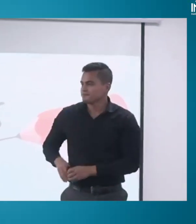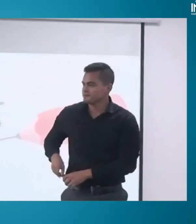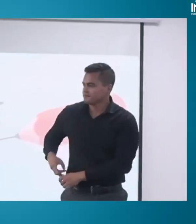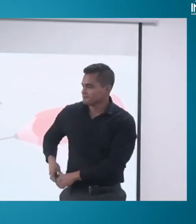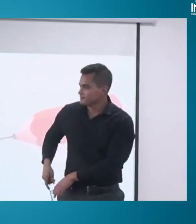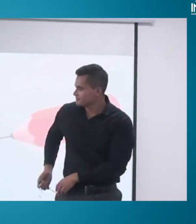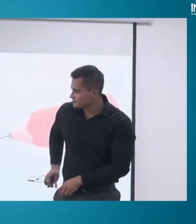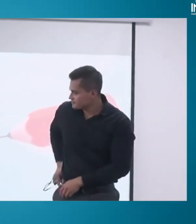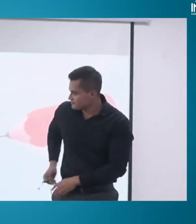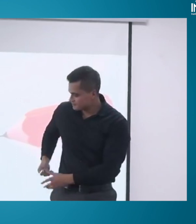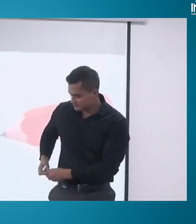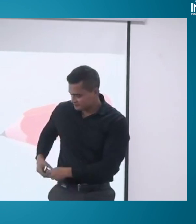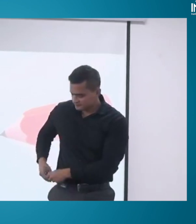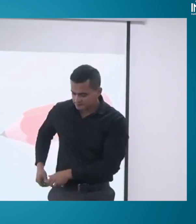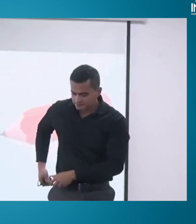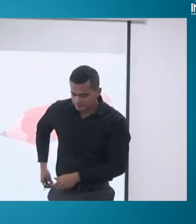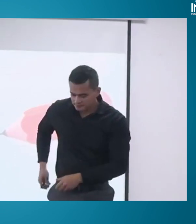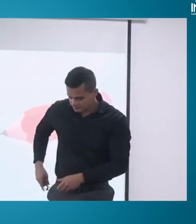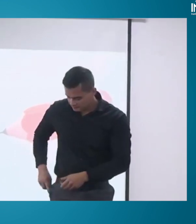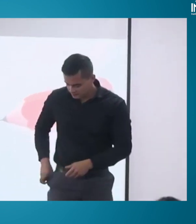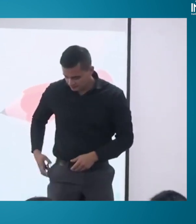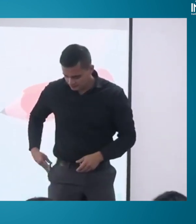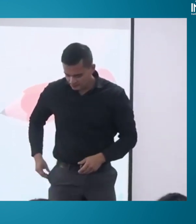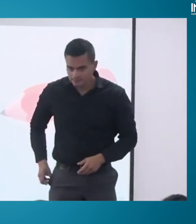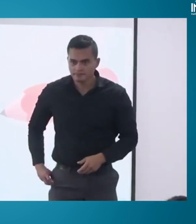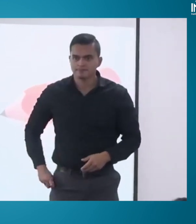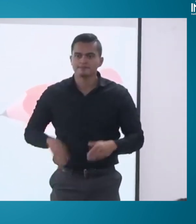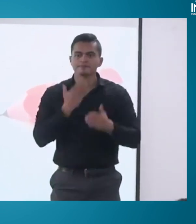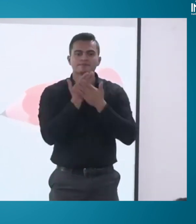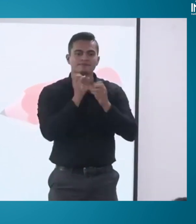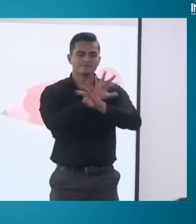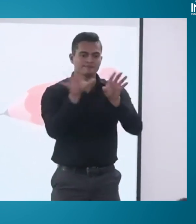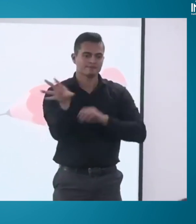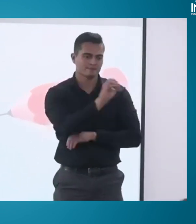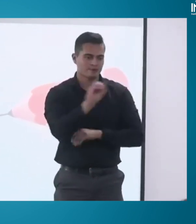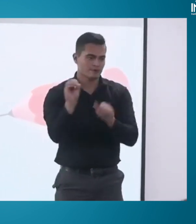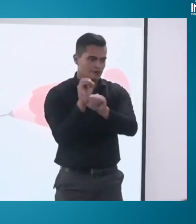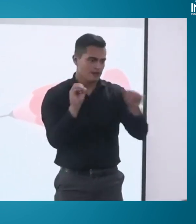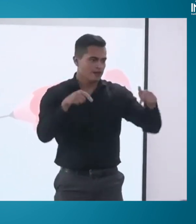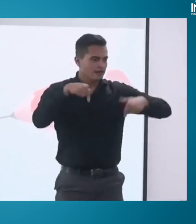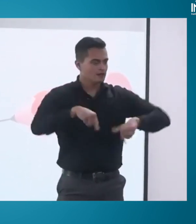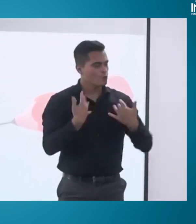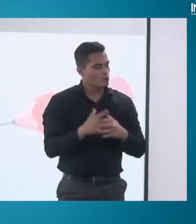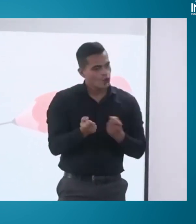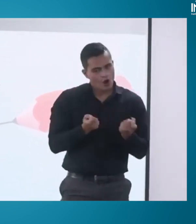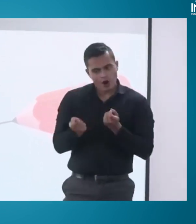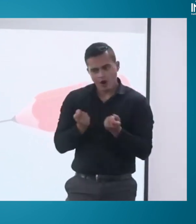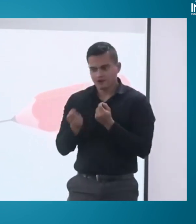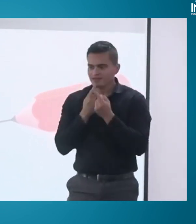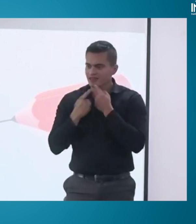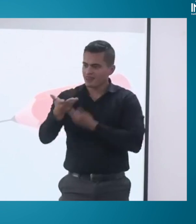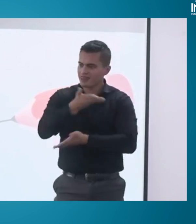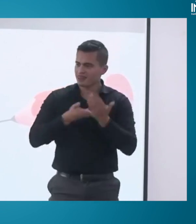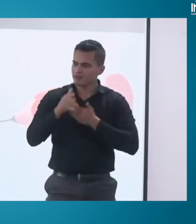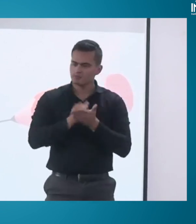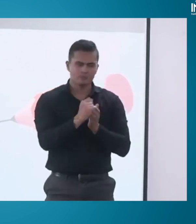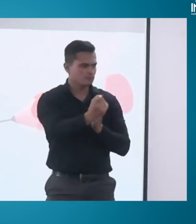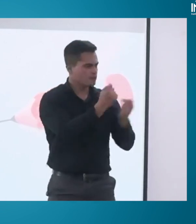Para todos y todas, es un placer para mí acompañarlos en este momento del conversatorio redireccionando las preguntas de